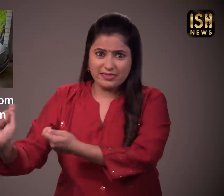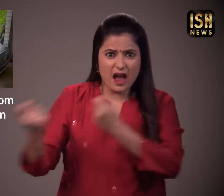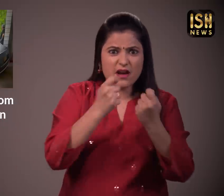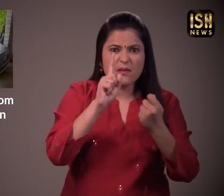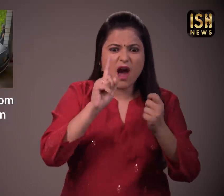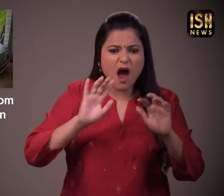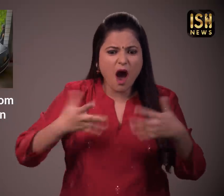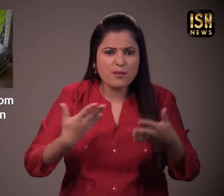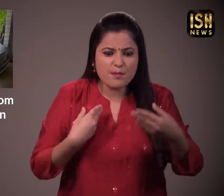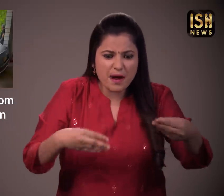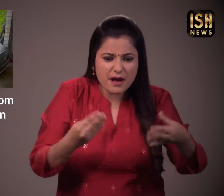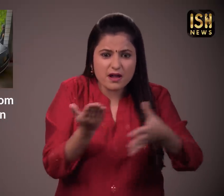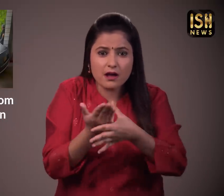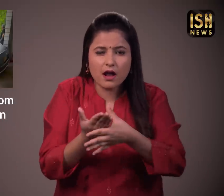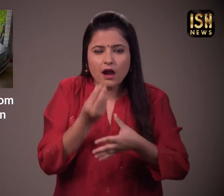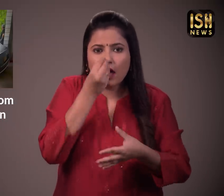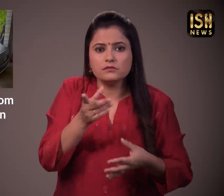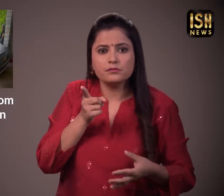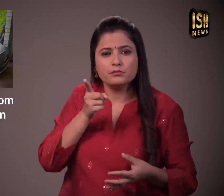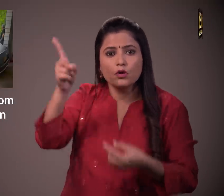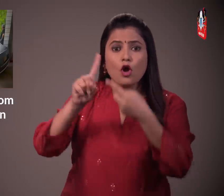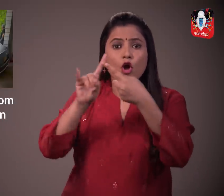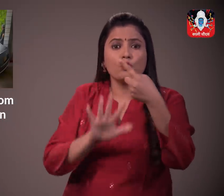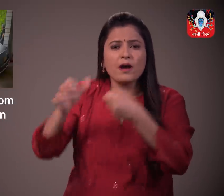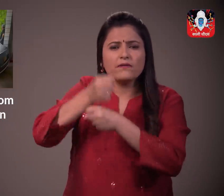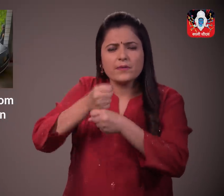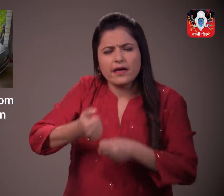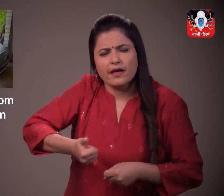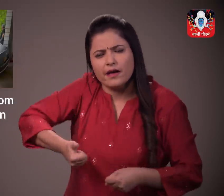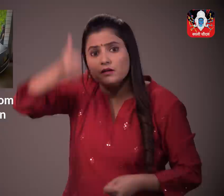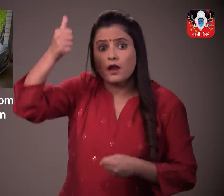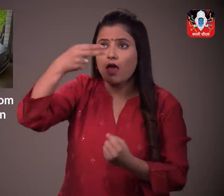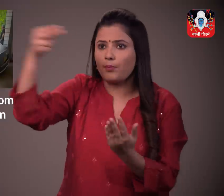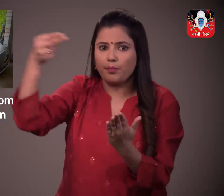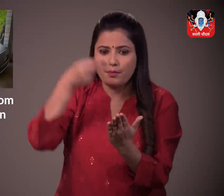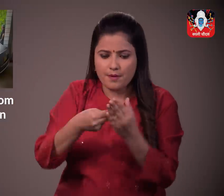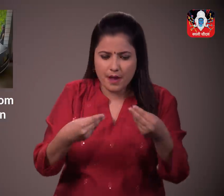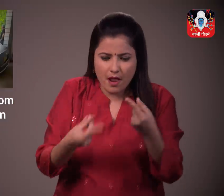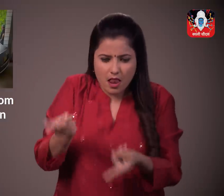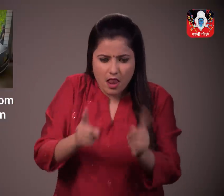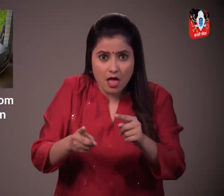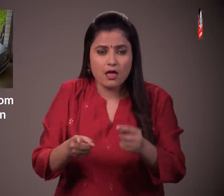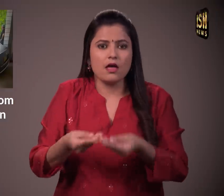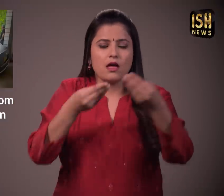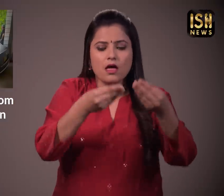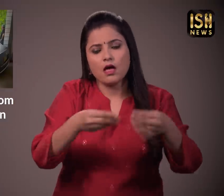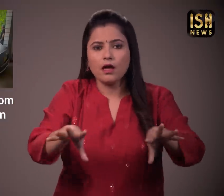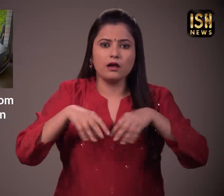और एक योरोपी राश्टर के एक वरिष्ट नौकरशाह के शाग का उप्योग करके